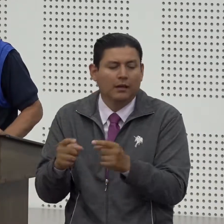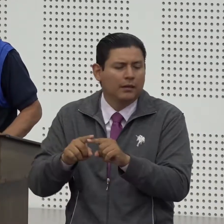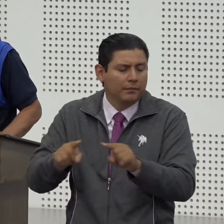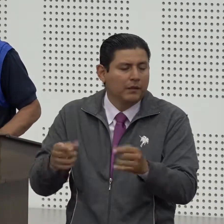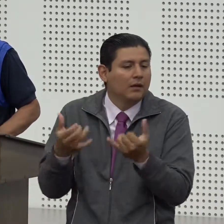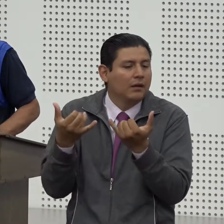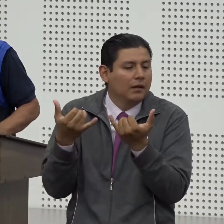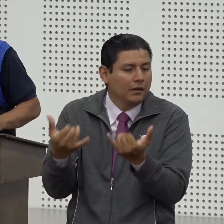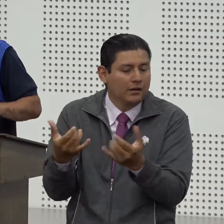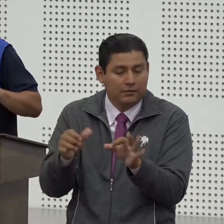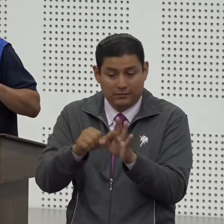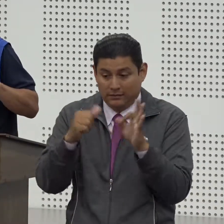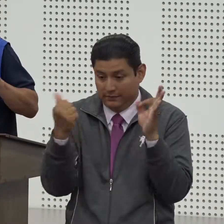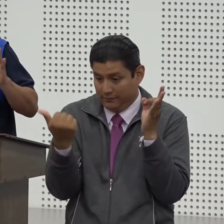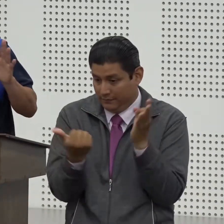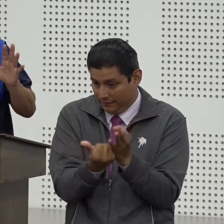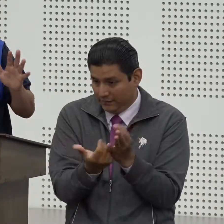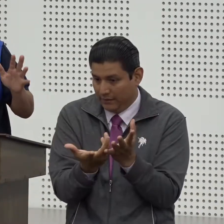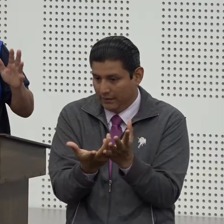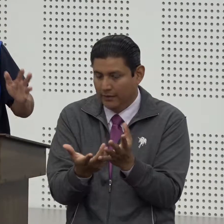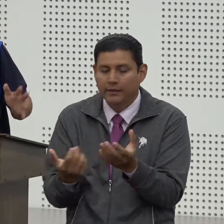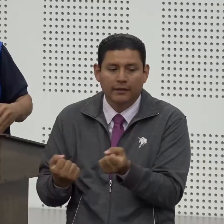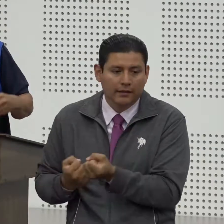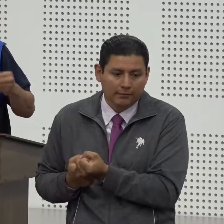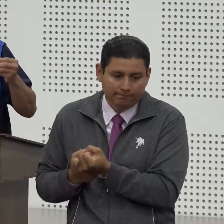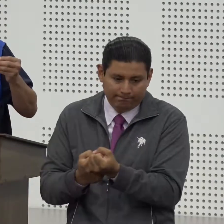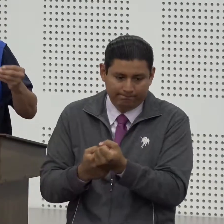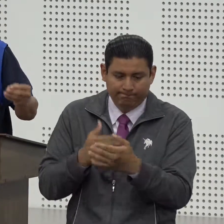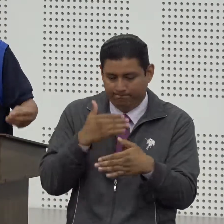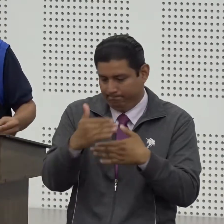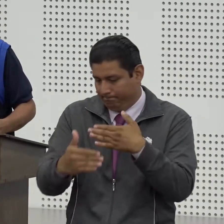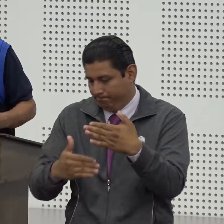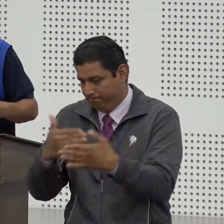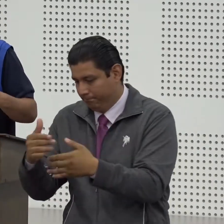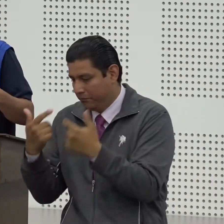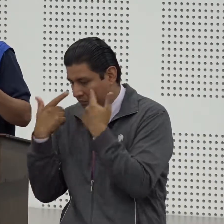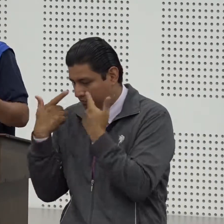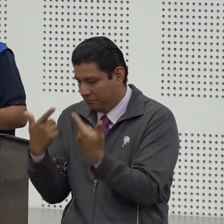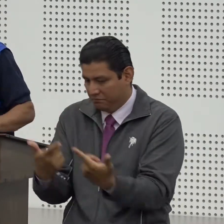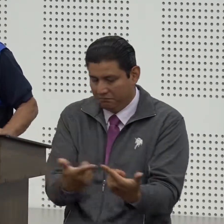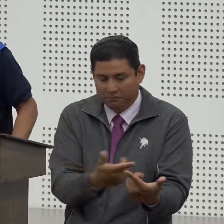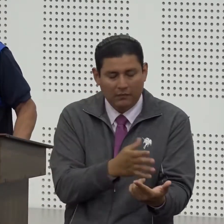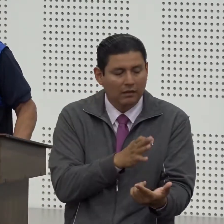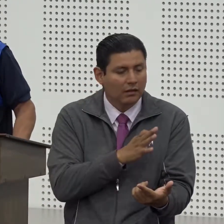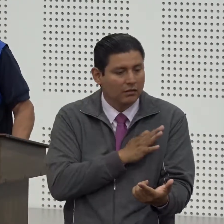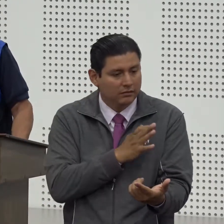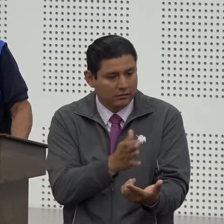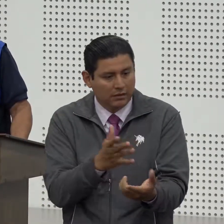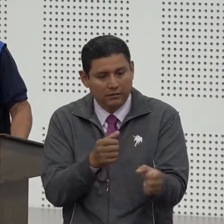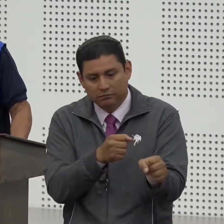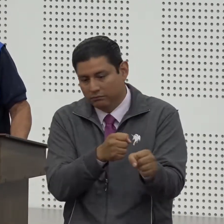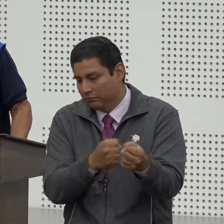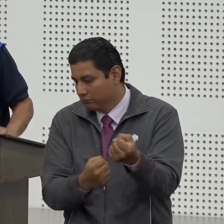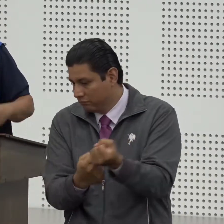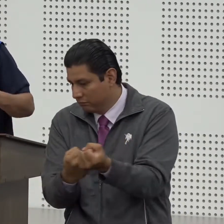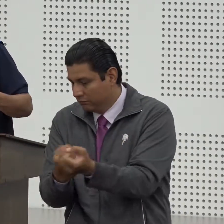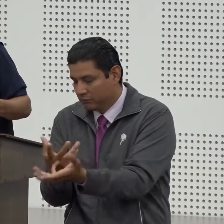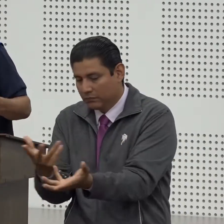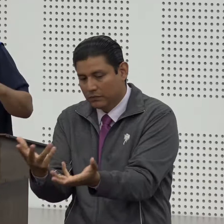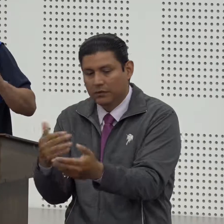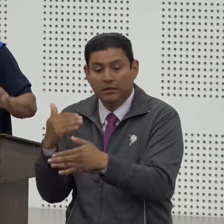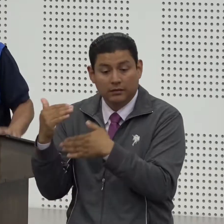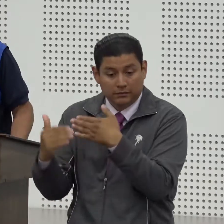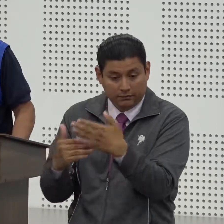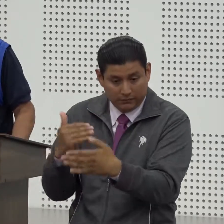en una de las entidades que está acompañando este proceso está dando el apoyo técnico el apoyo en cuanto al